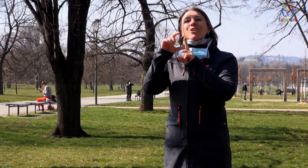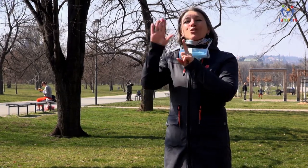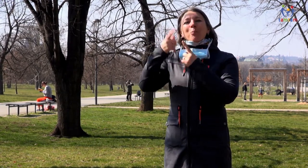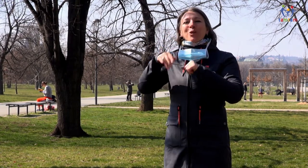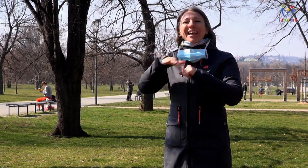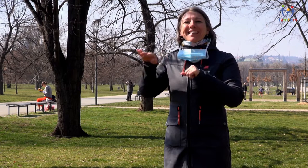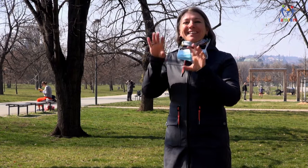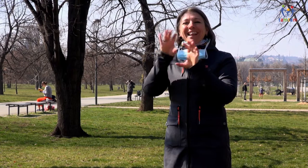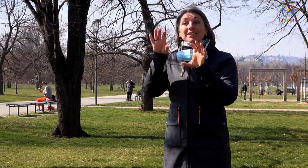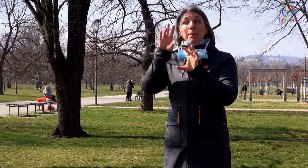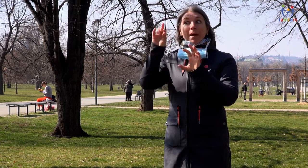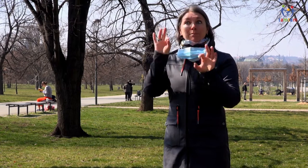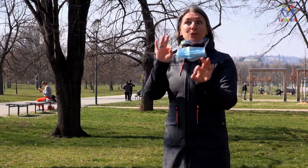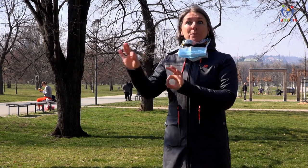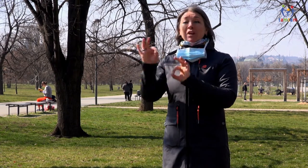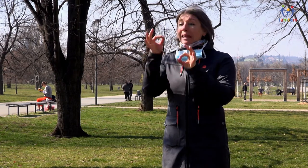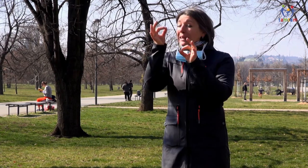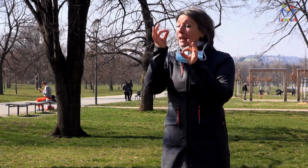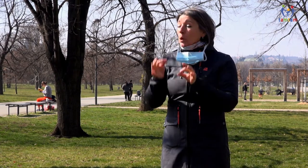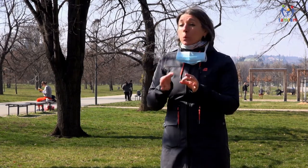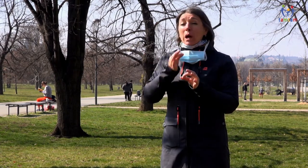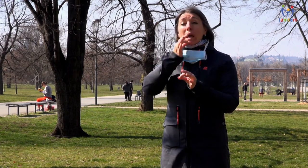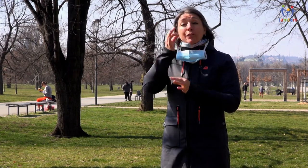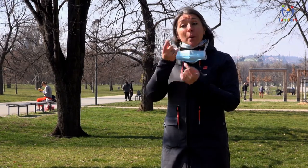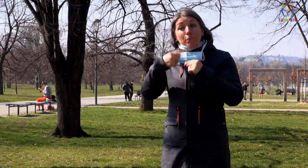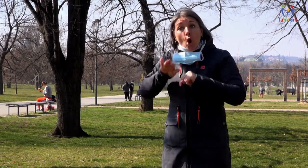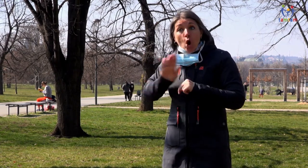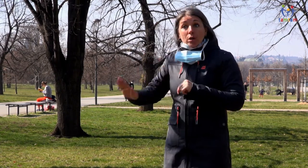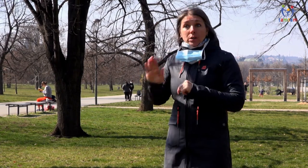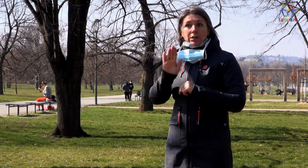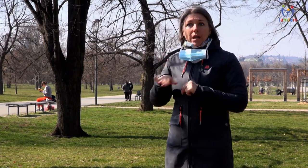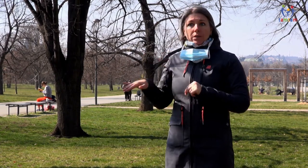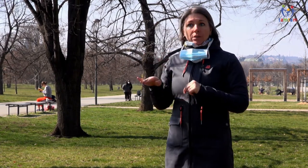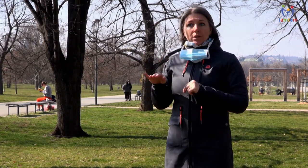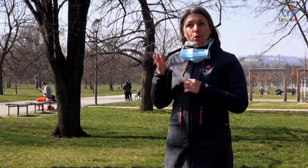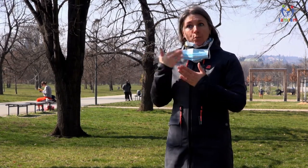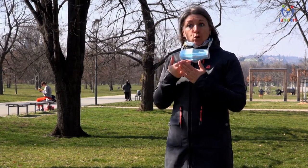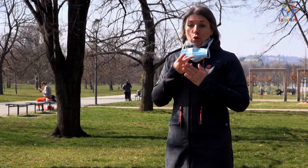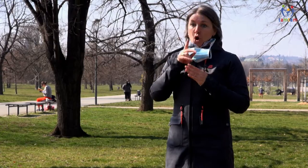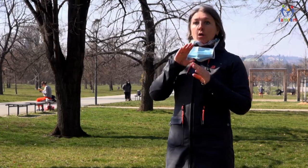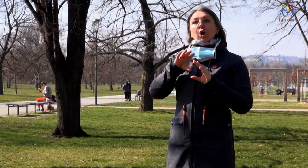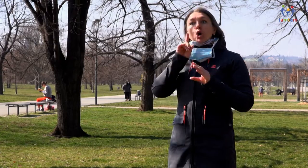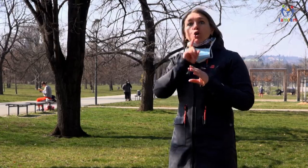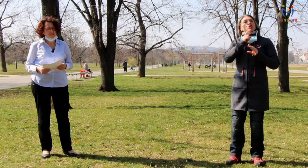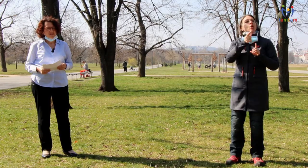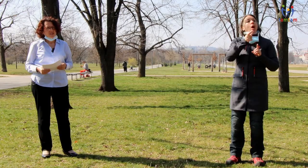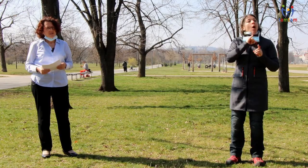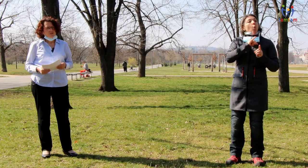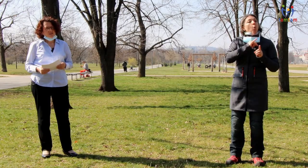Konec připravila jednoduchou informaci pro děti, takže tam může rodič hledat inspiraci. My si